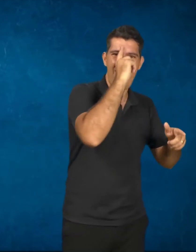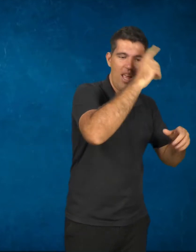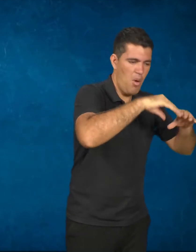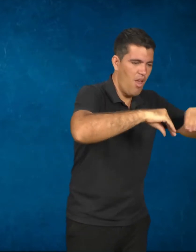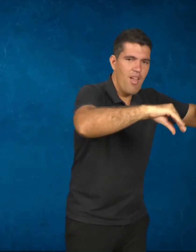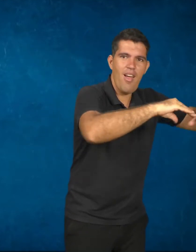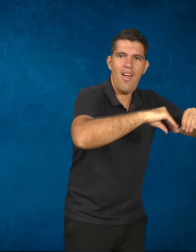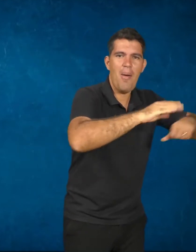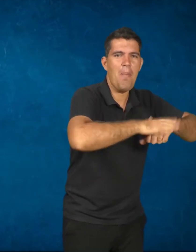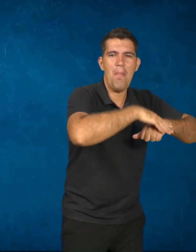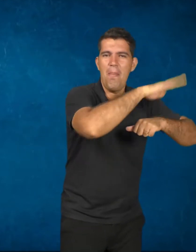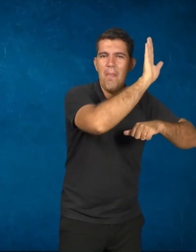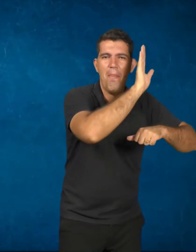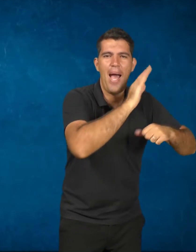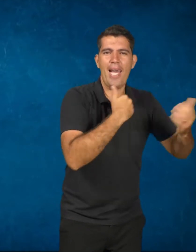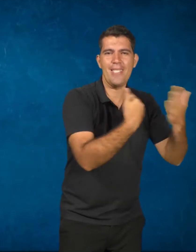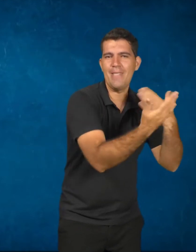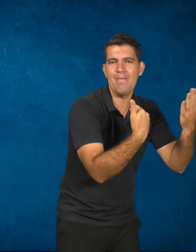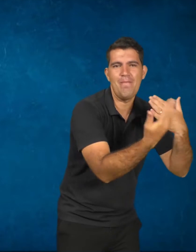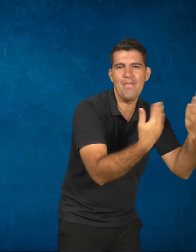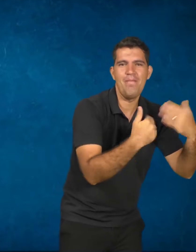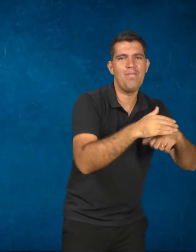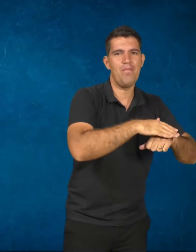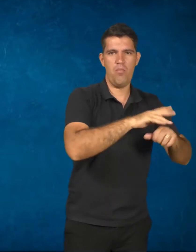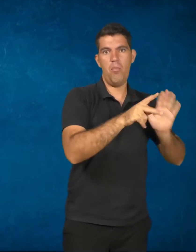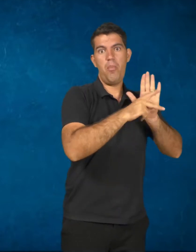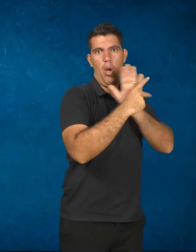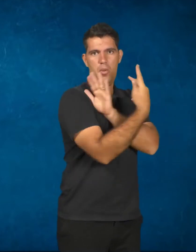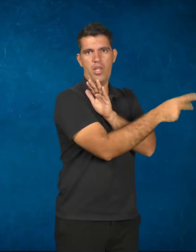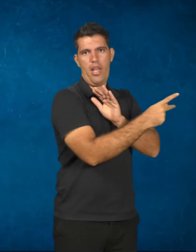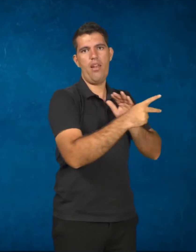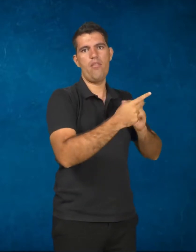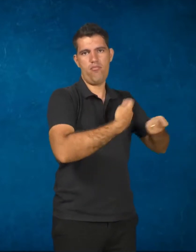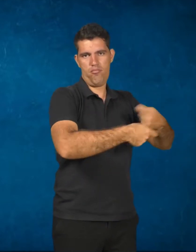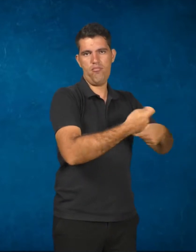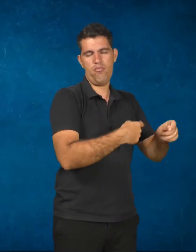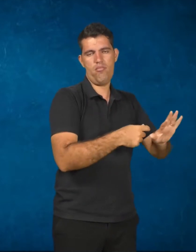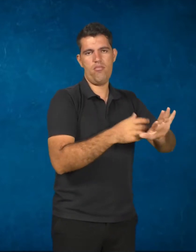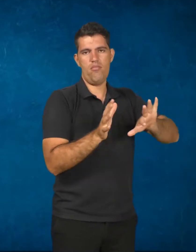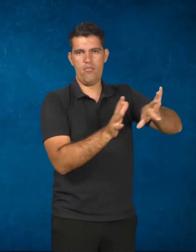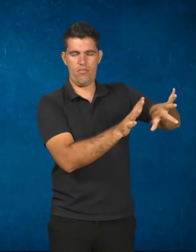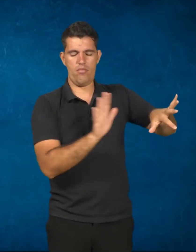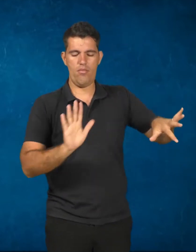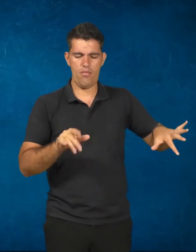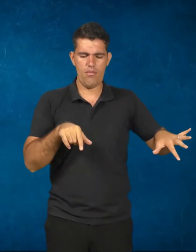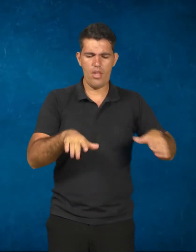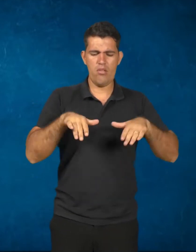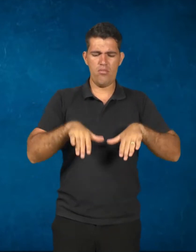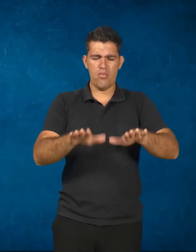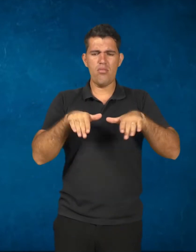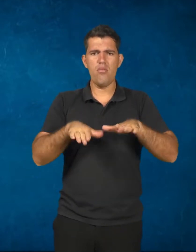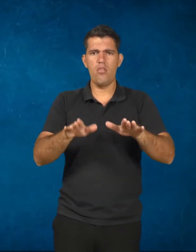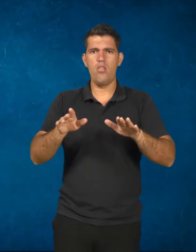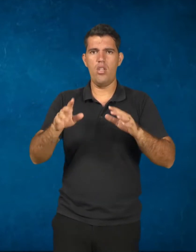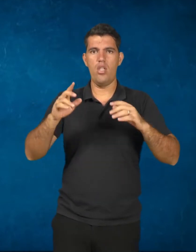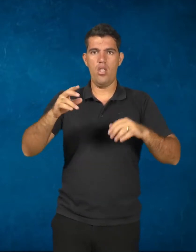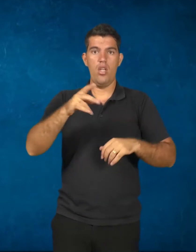do seu próprio negócio, por exemplo. Então, já se criou ali, entre o dono da fábrica e a